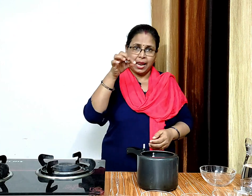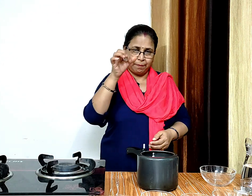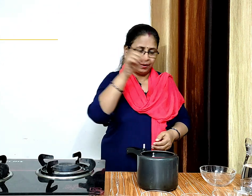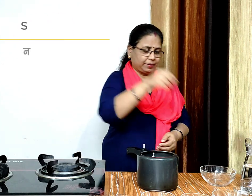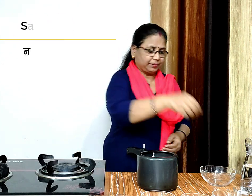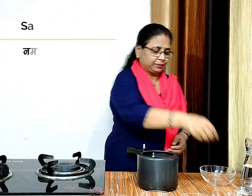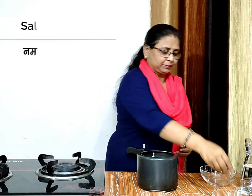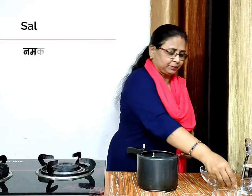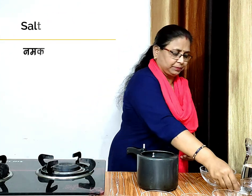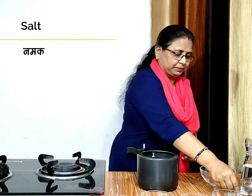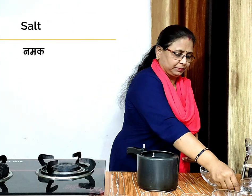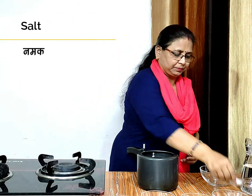स्वादनुसार नमक